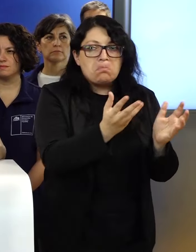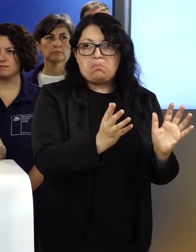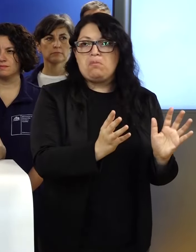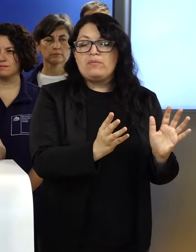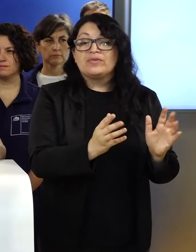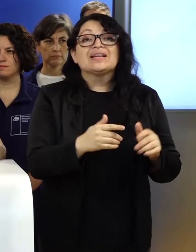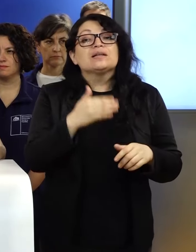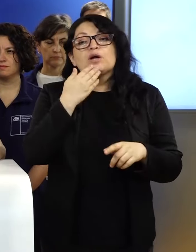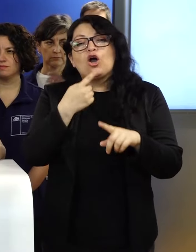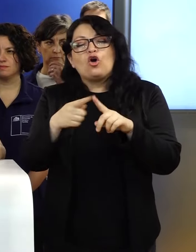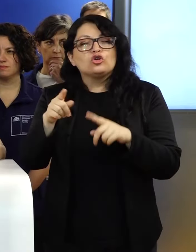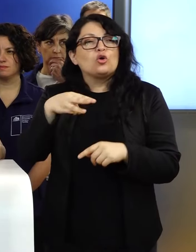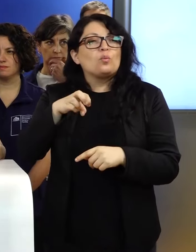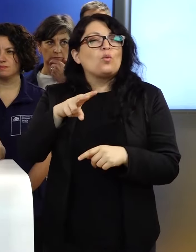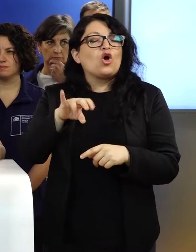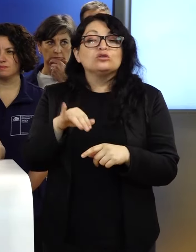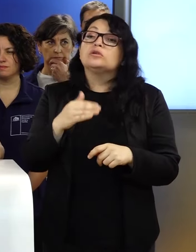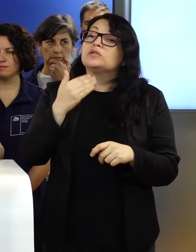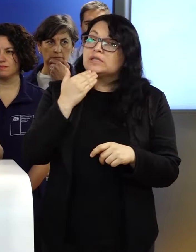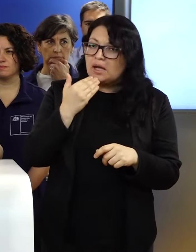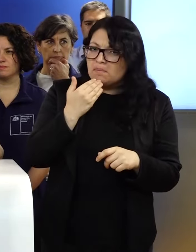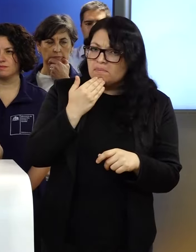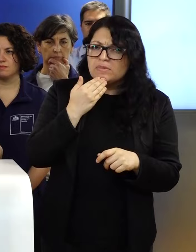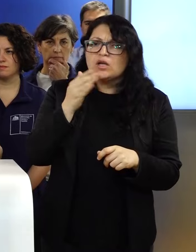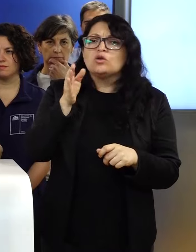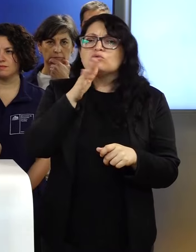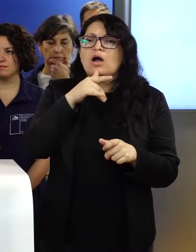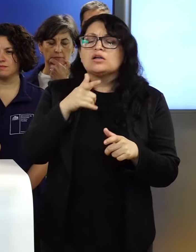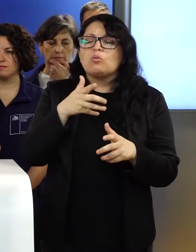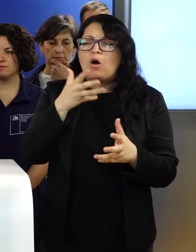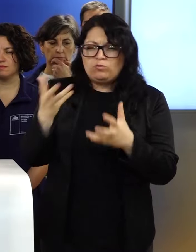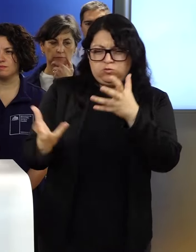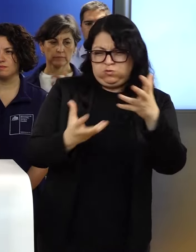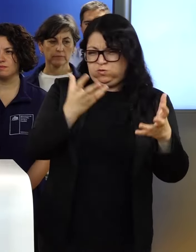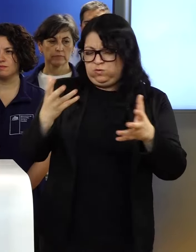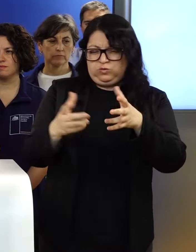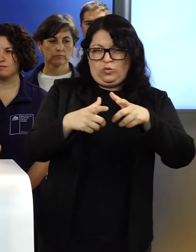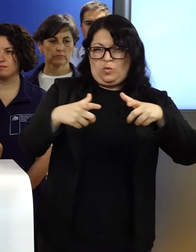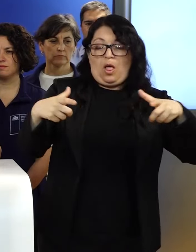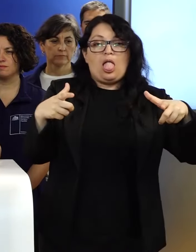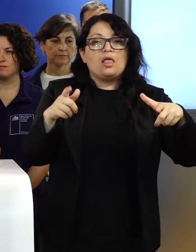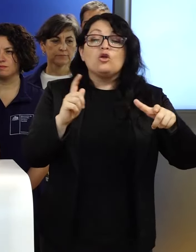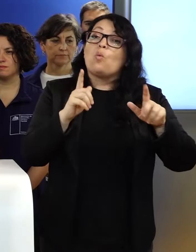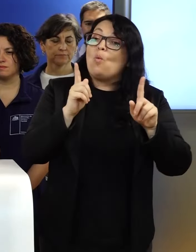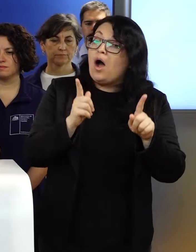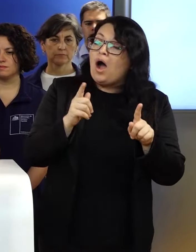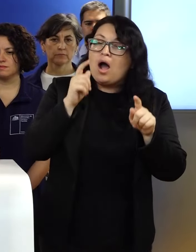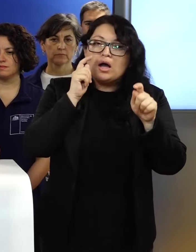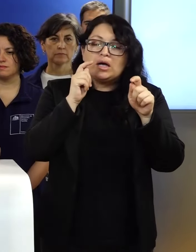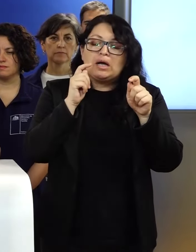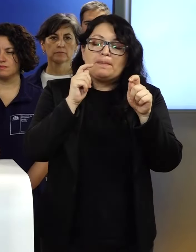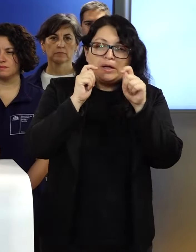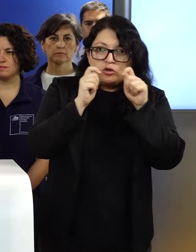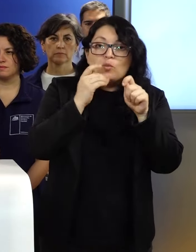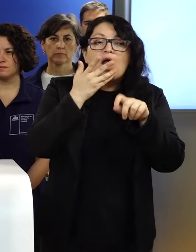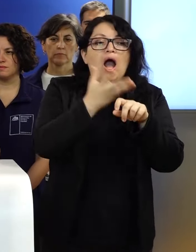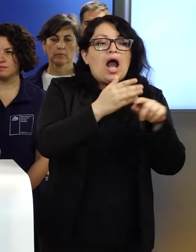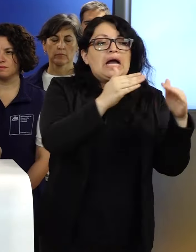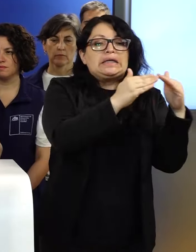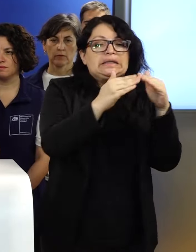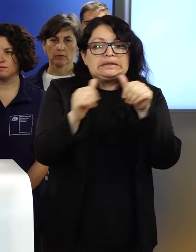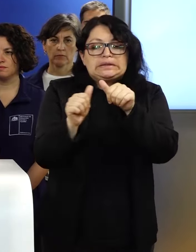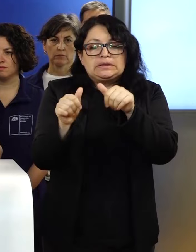incendio de lo moscoso no ha tenido una actividad tan extensiva, a pesar de que es preocupante por su cercanía en zonas habitadas.